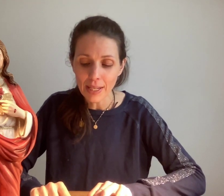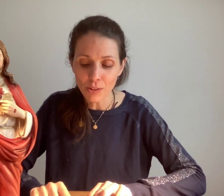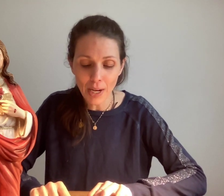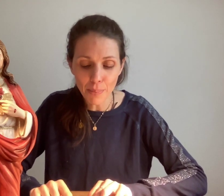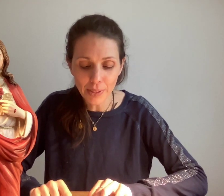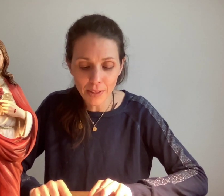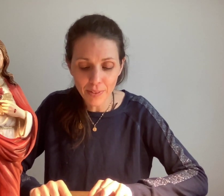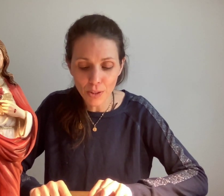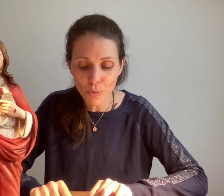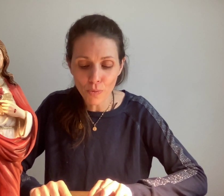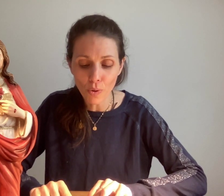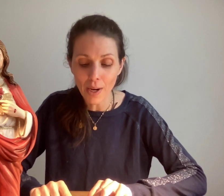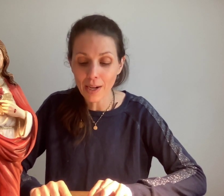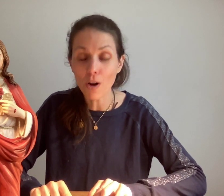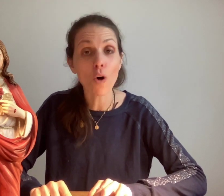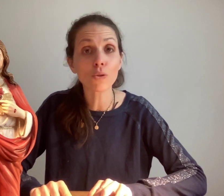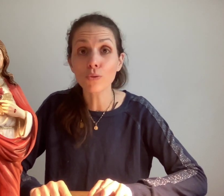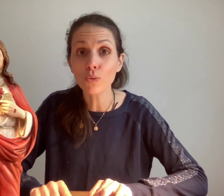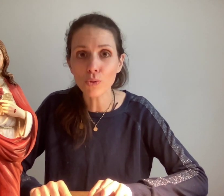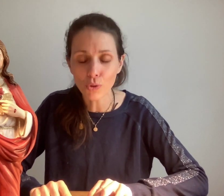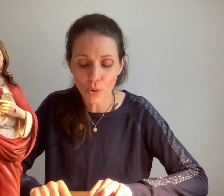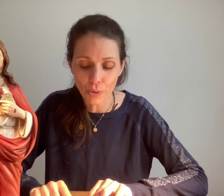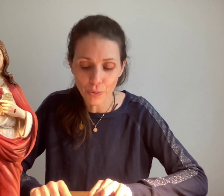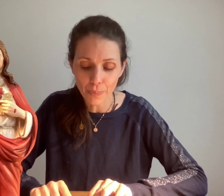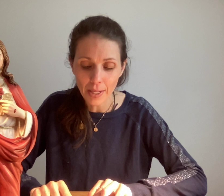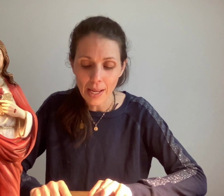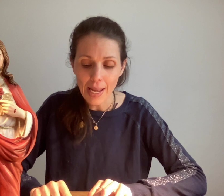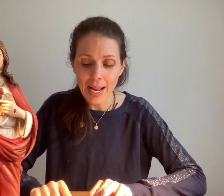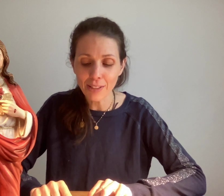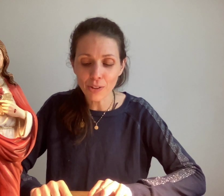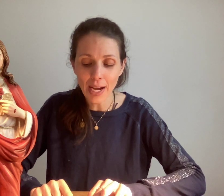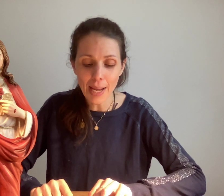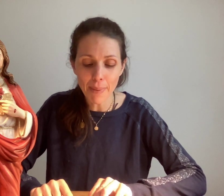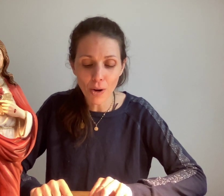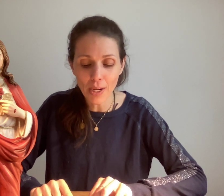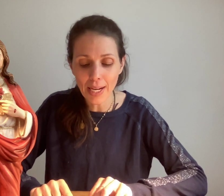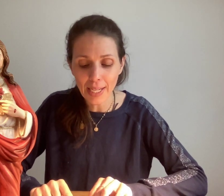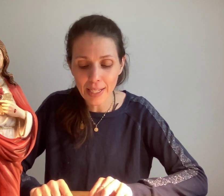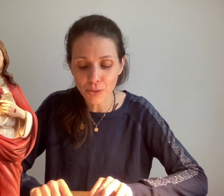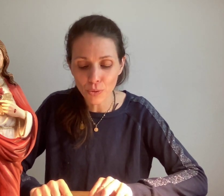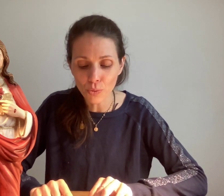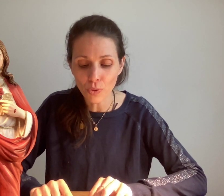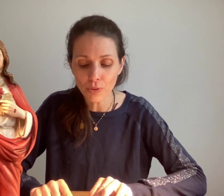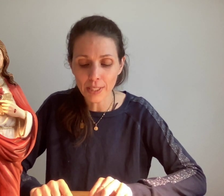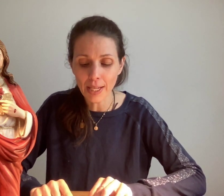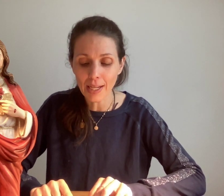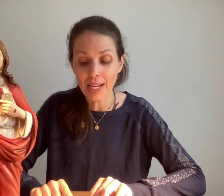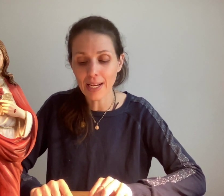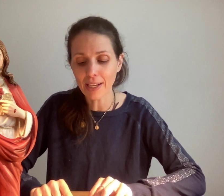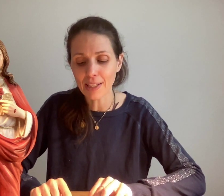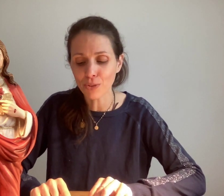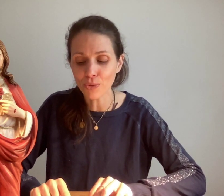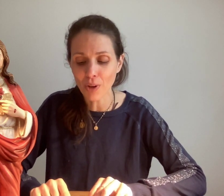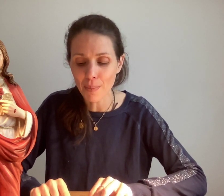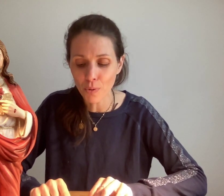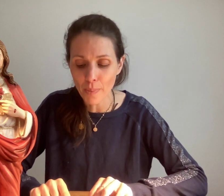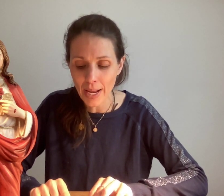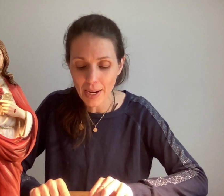de la petite fille de mon vouloir en toutes choses. Elle donnera la parole à la création toute entière et la création sera plus belle